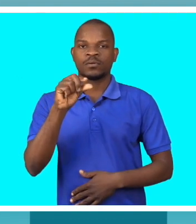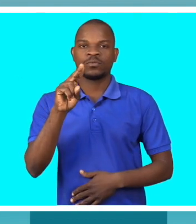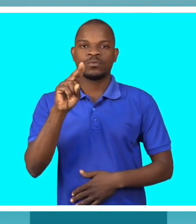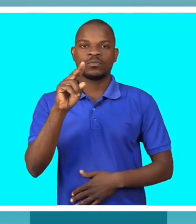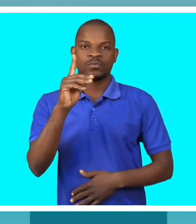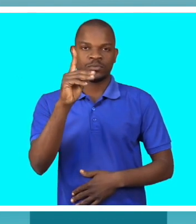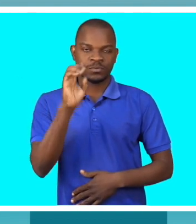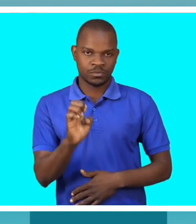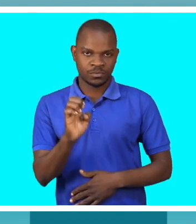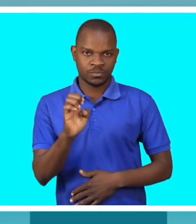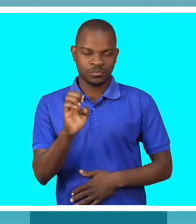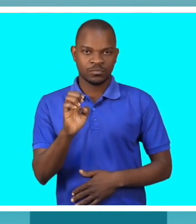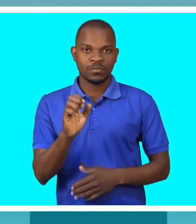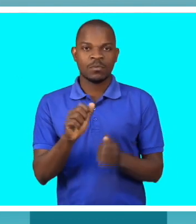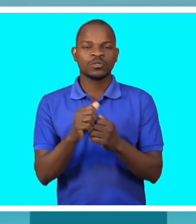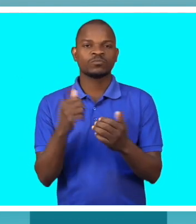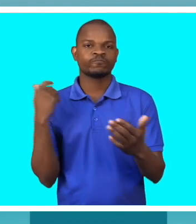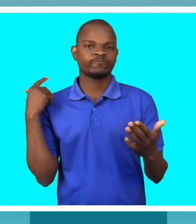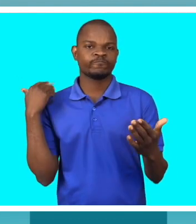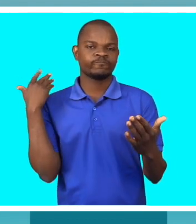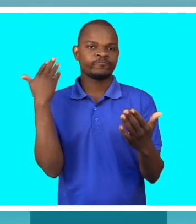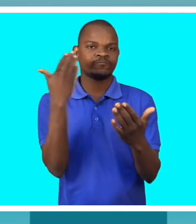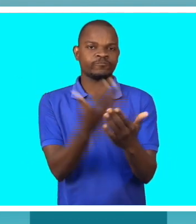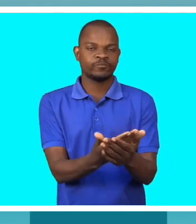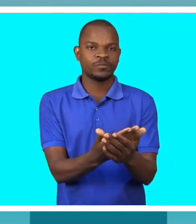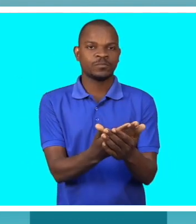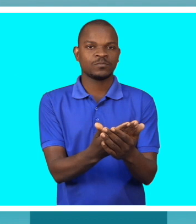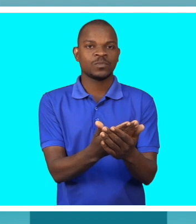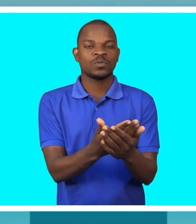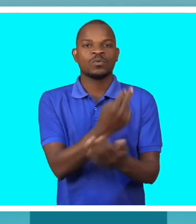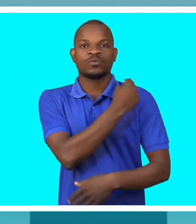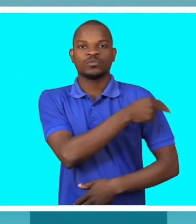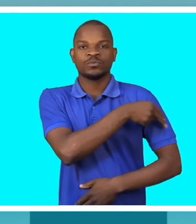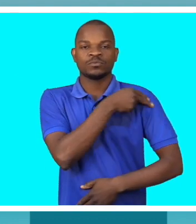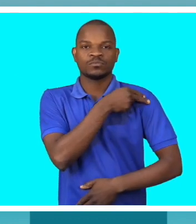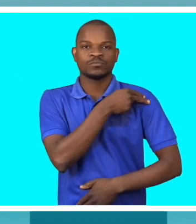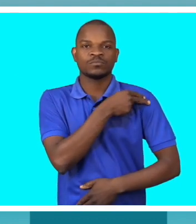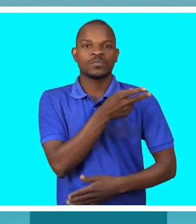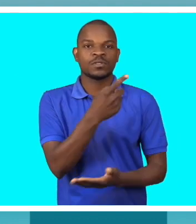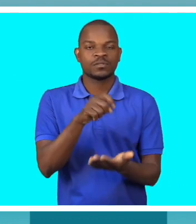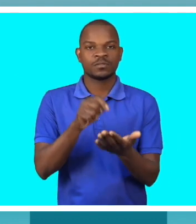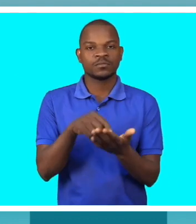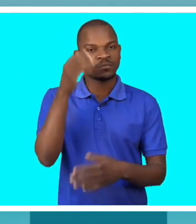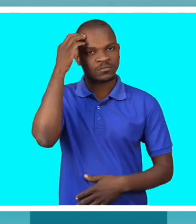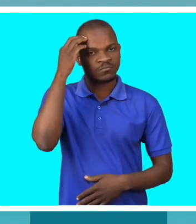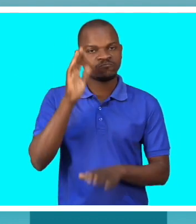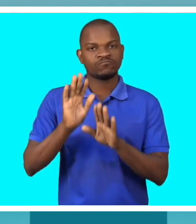Então, de lá, fiquei internada no hospital central de Maputo, durante dois meses.